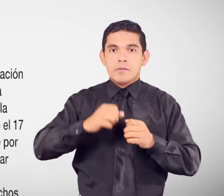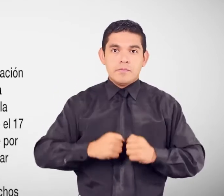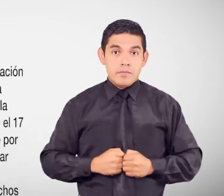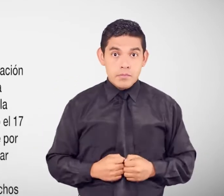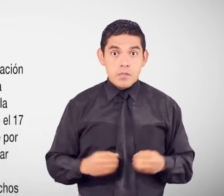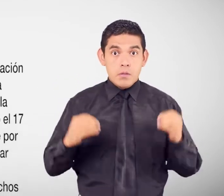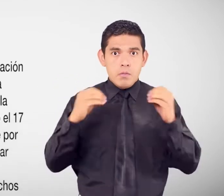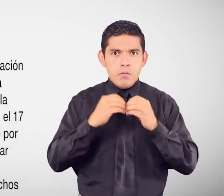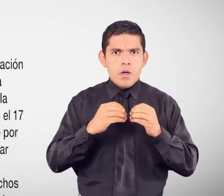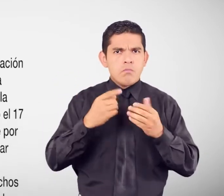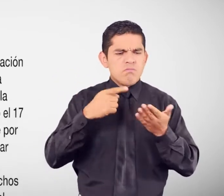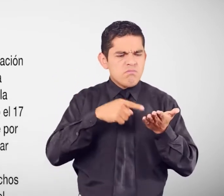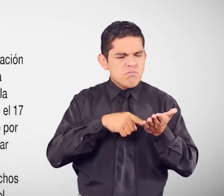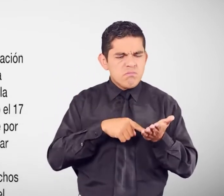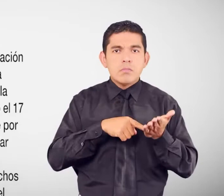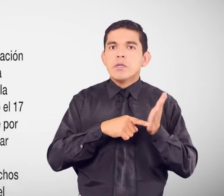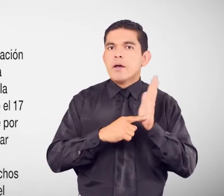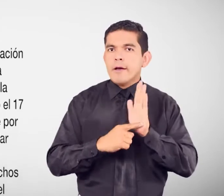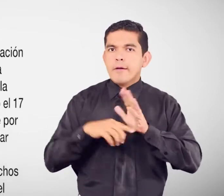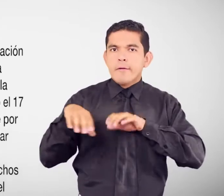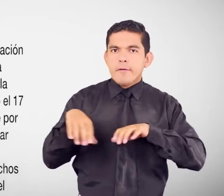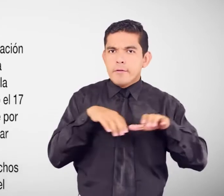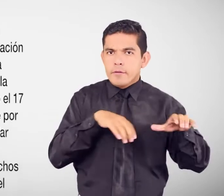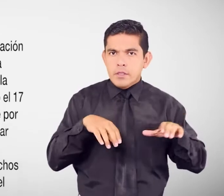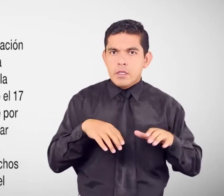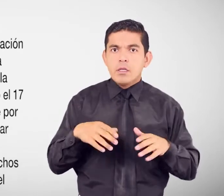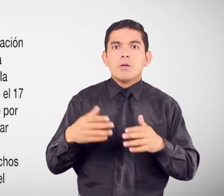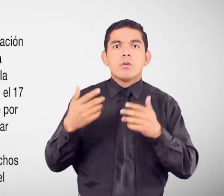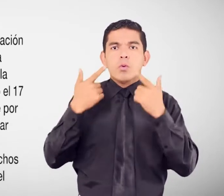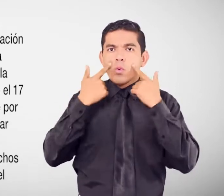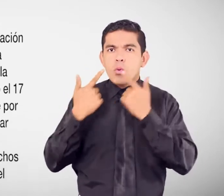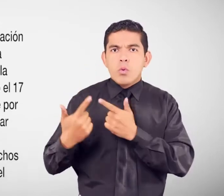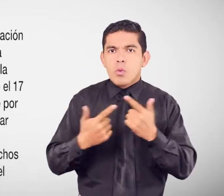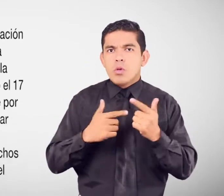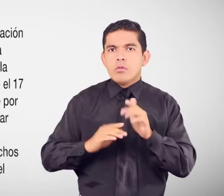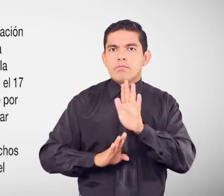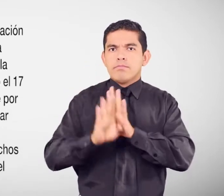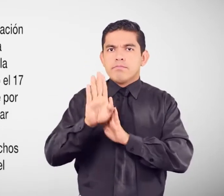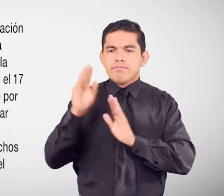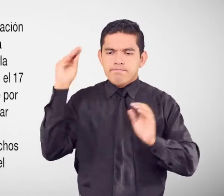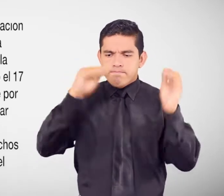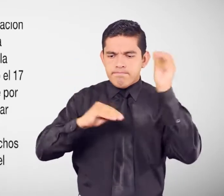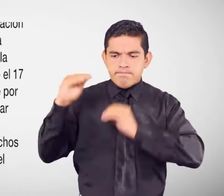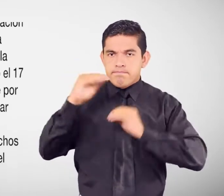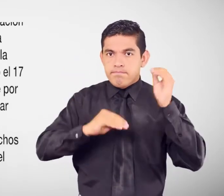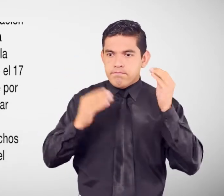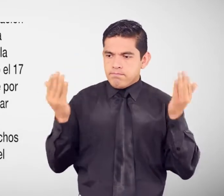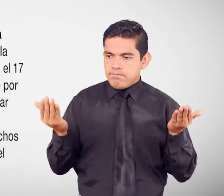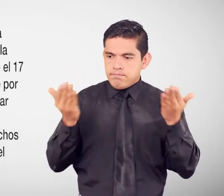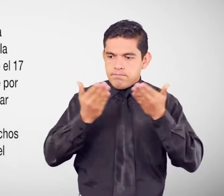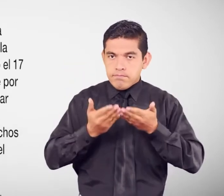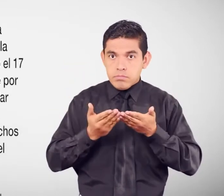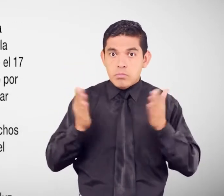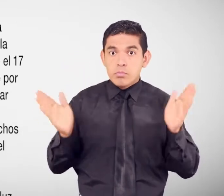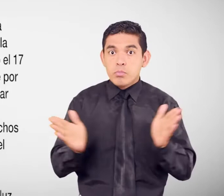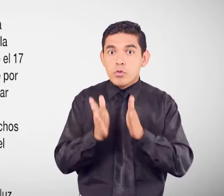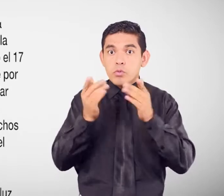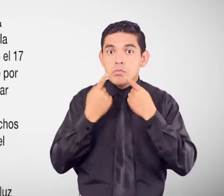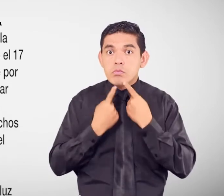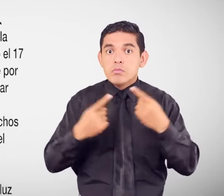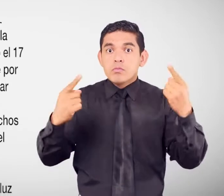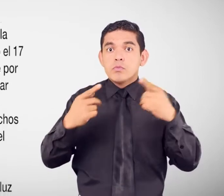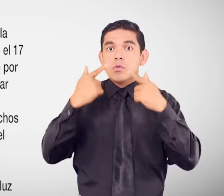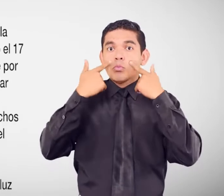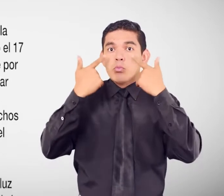el mismo que tiene por objeto coordinar, garantizar y desarrollar en conjunto la promoción, protección,